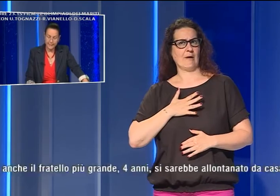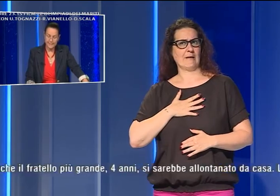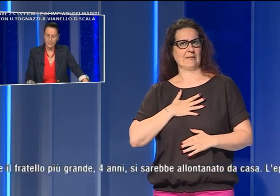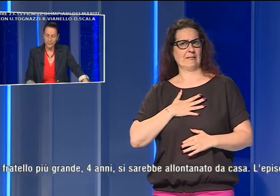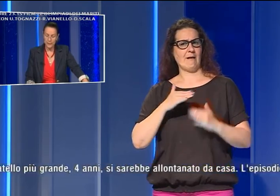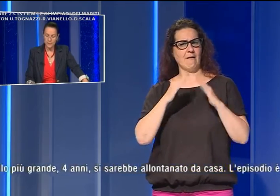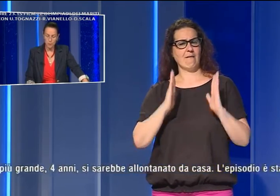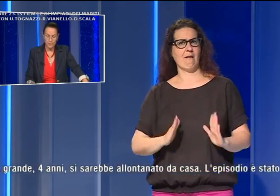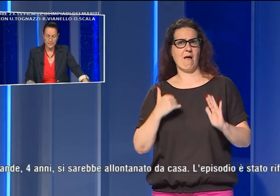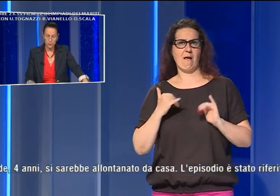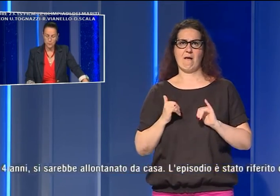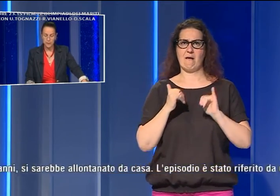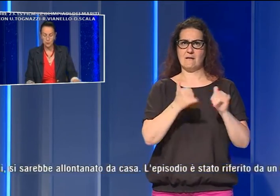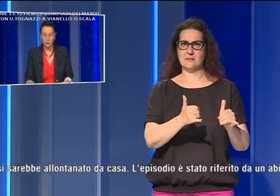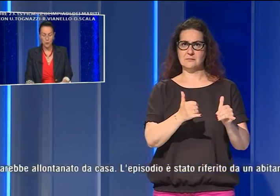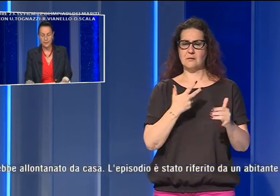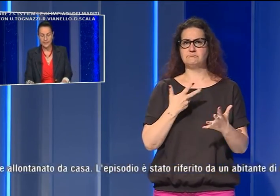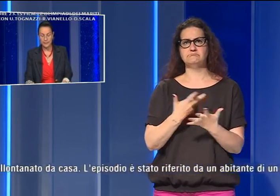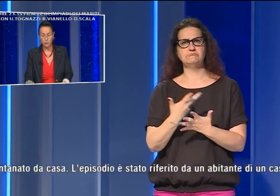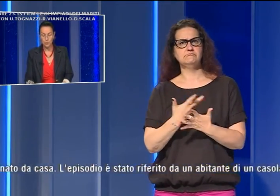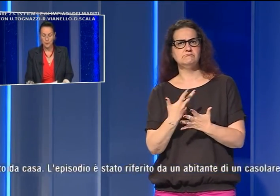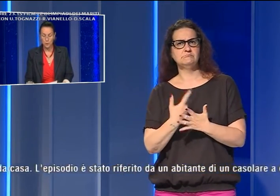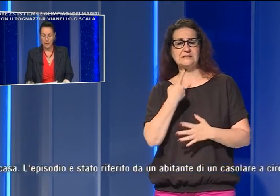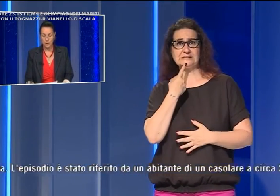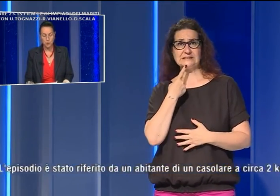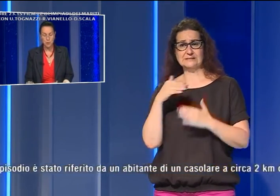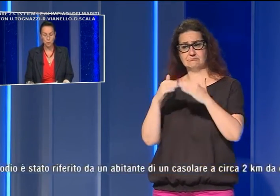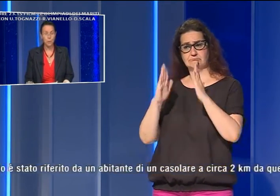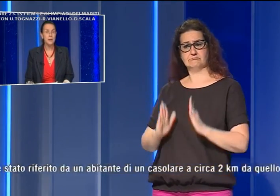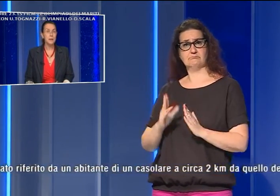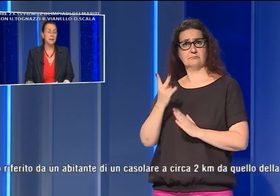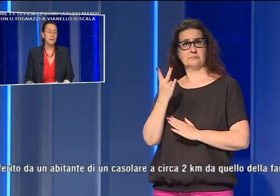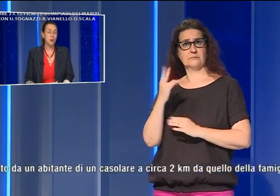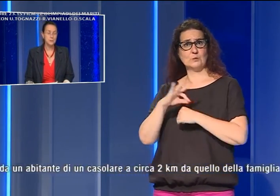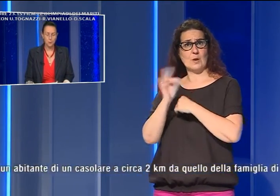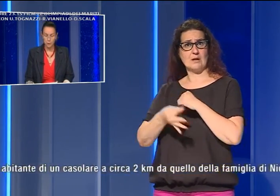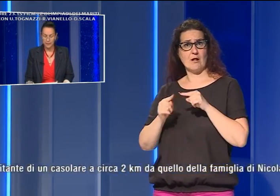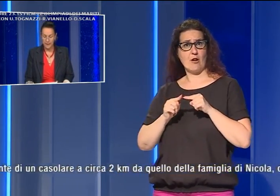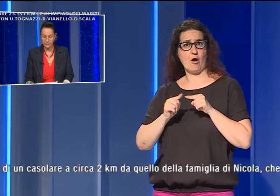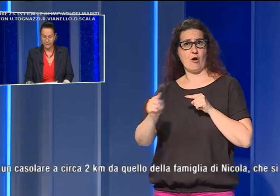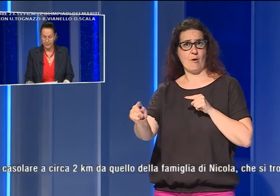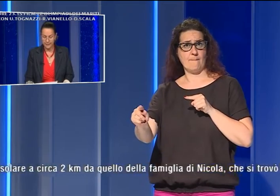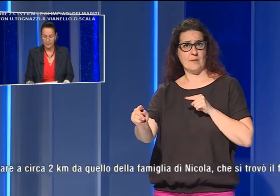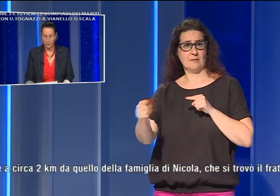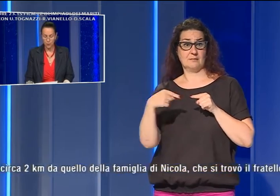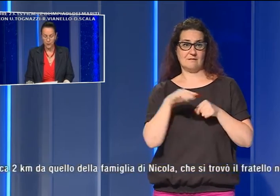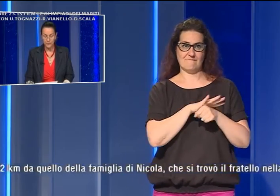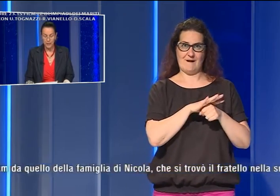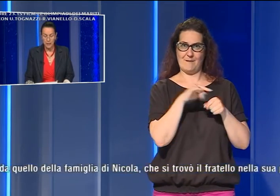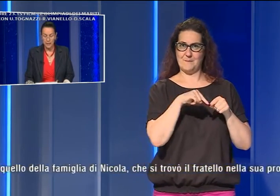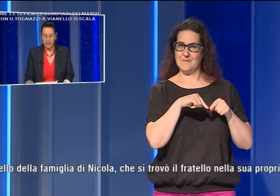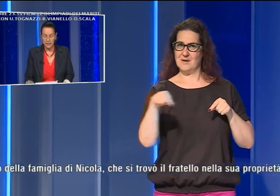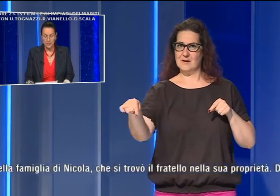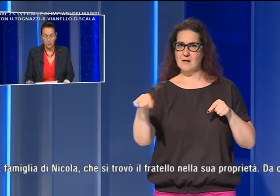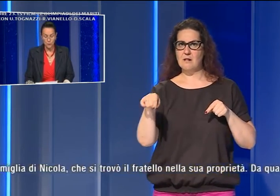da casa. L'episodio è stato riferito da un abitante di un casolare a circa 2 km a quello della famiglia di Nicola